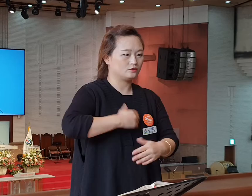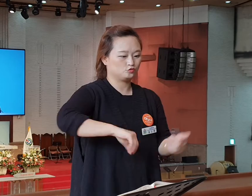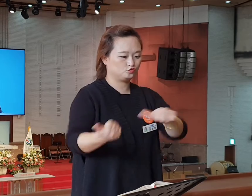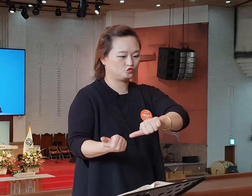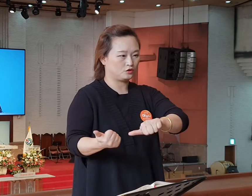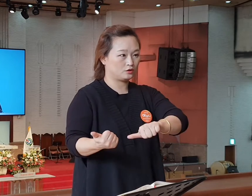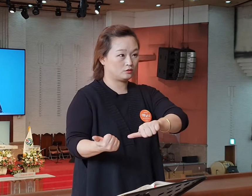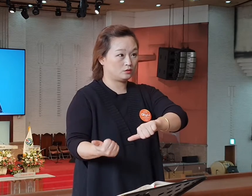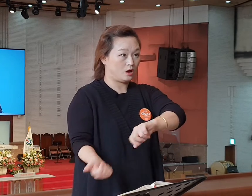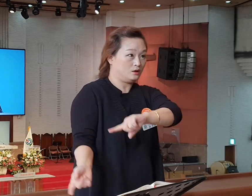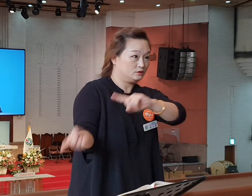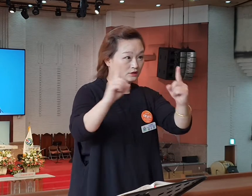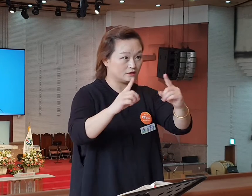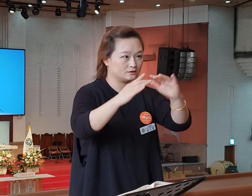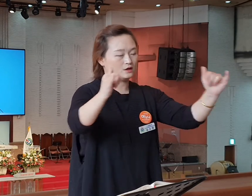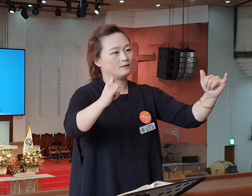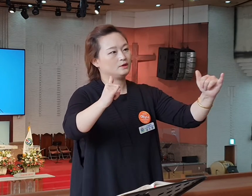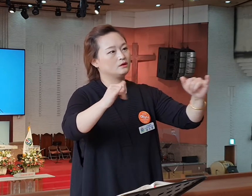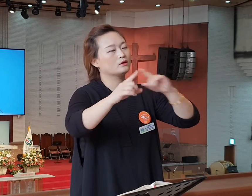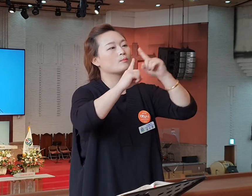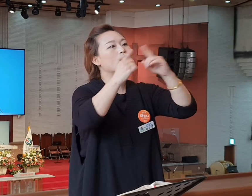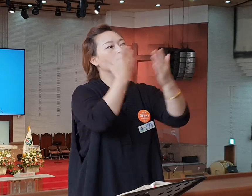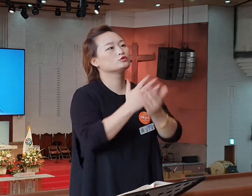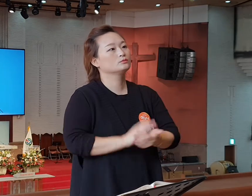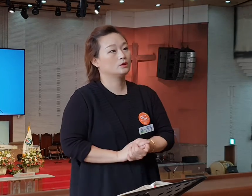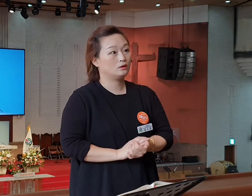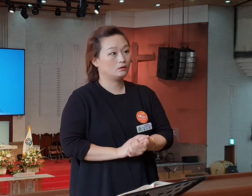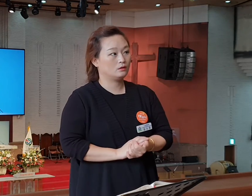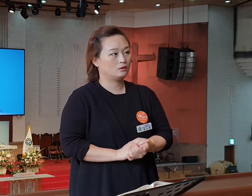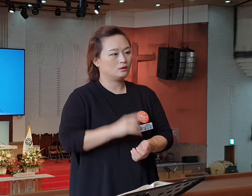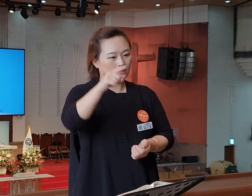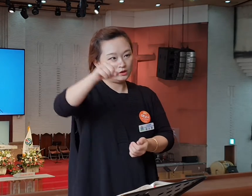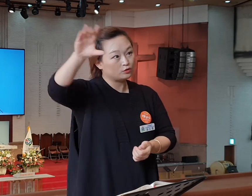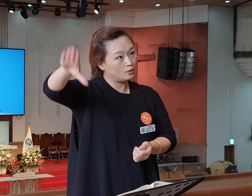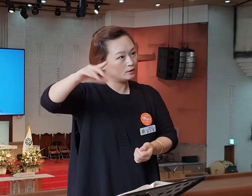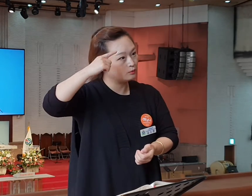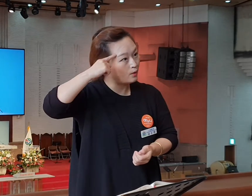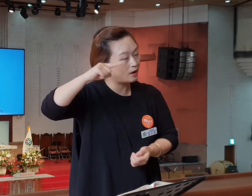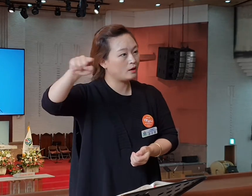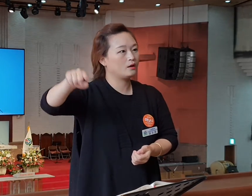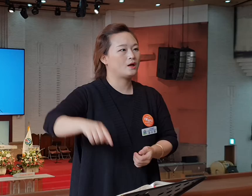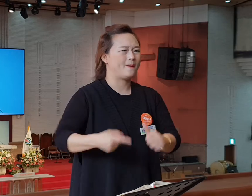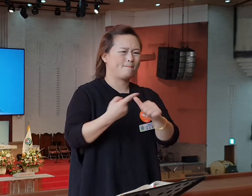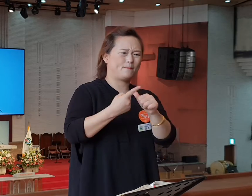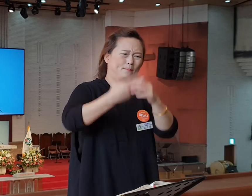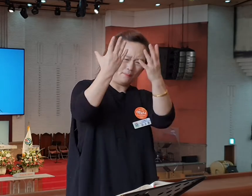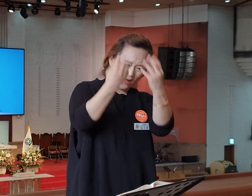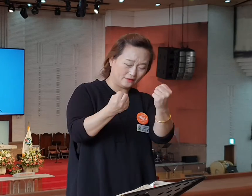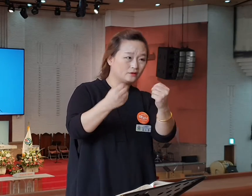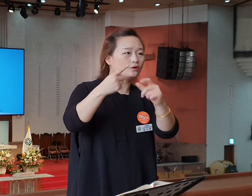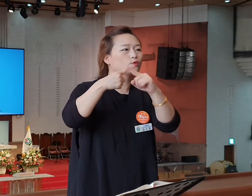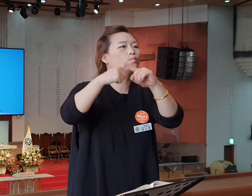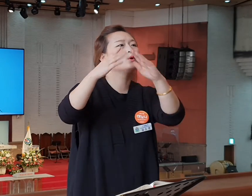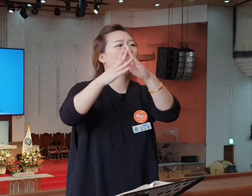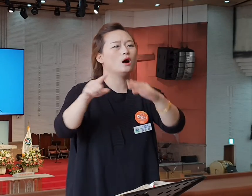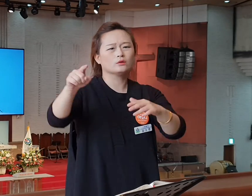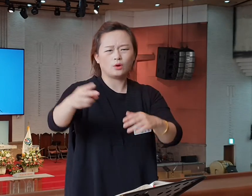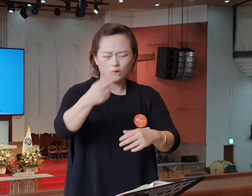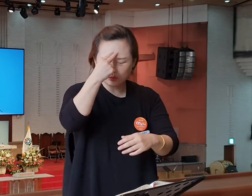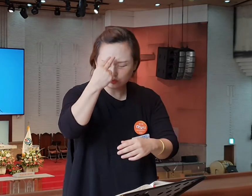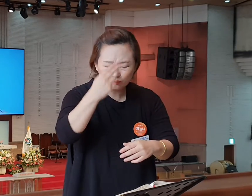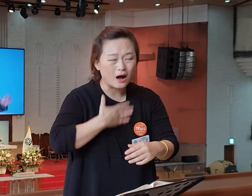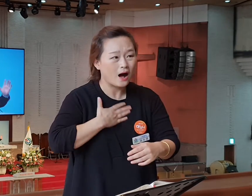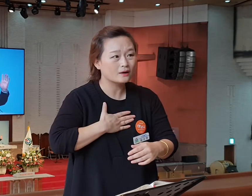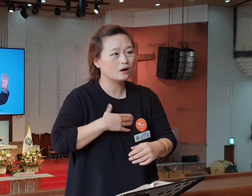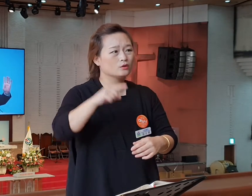사람이다. 난 죽었다가 사니다. 말씀하셔요. 왜? 서머나 교회는 이 당시에 핏방이 많았어요. 너희들이 궁핍한 거 내가